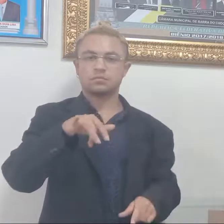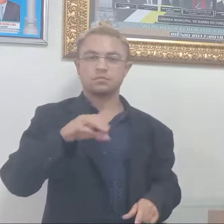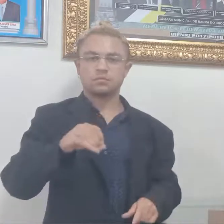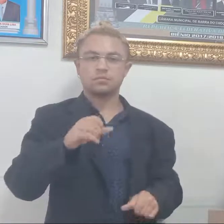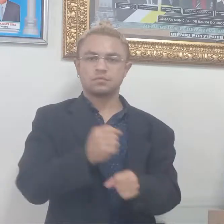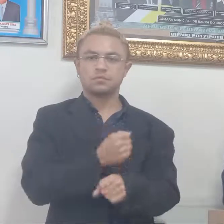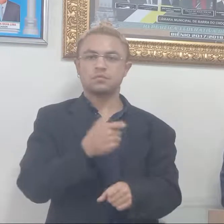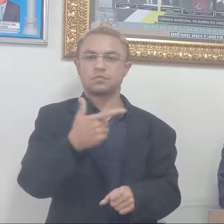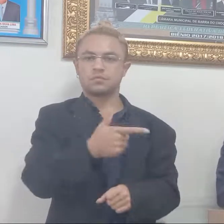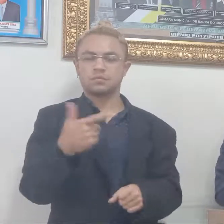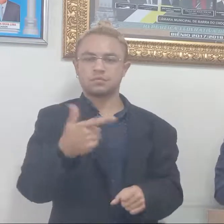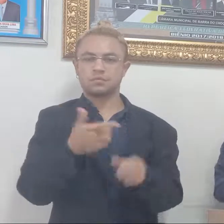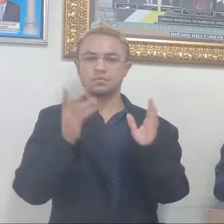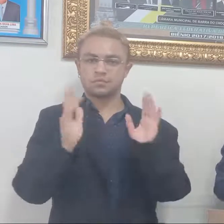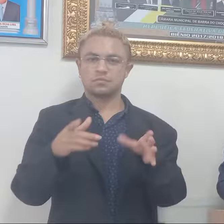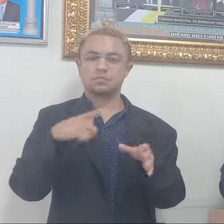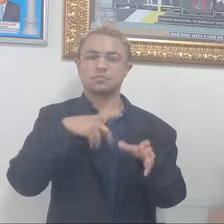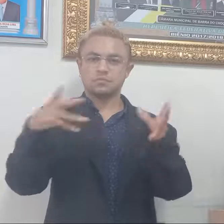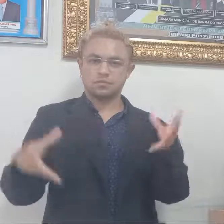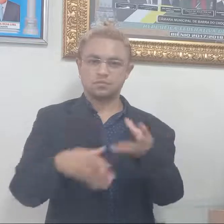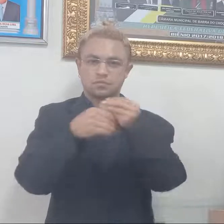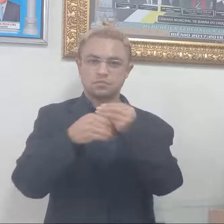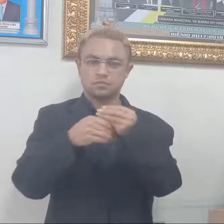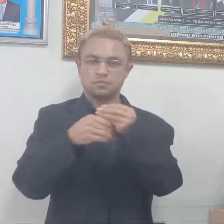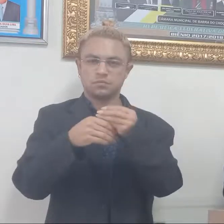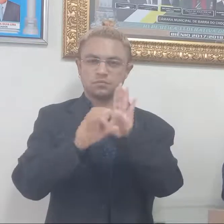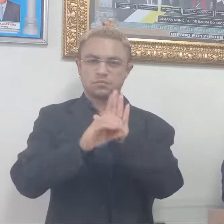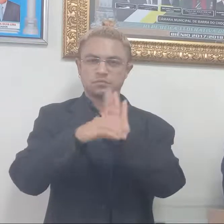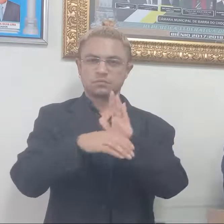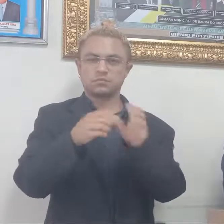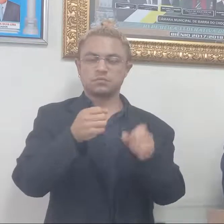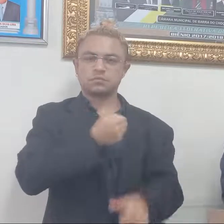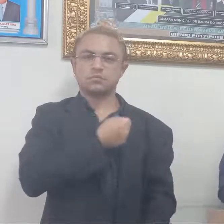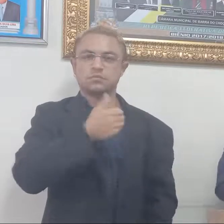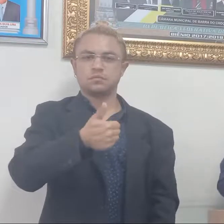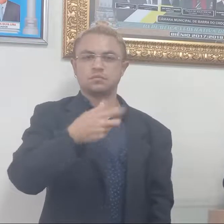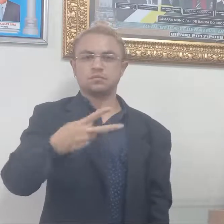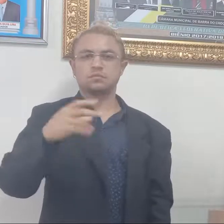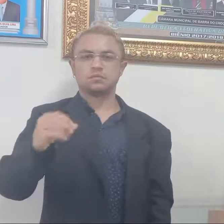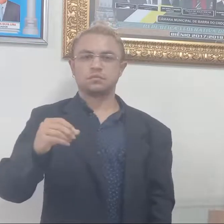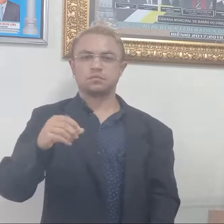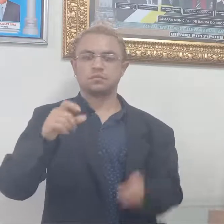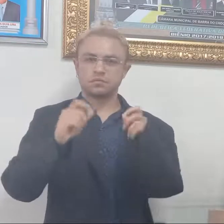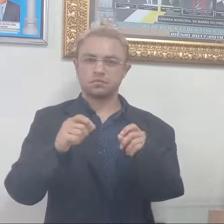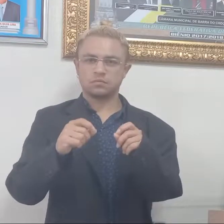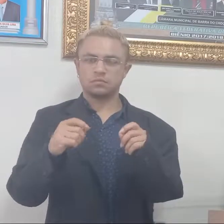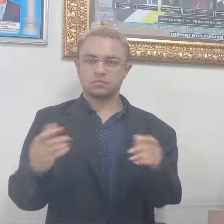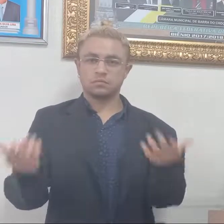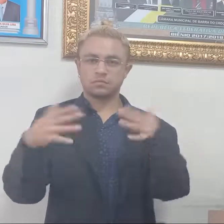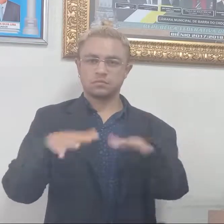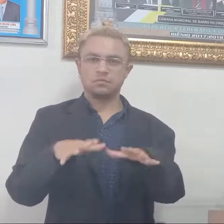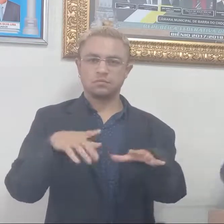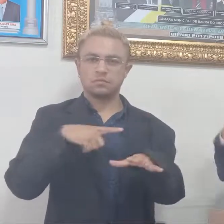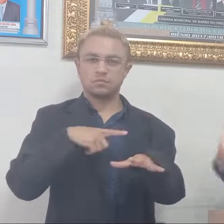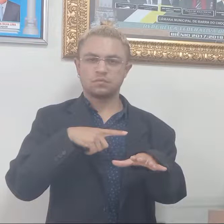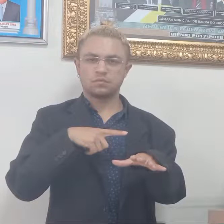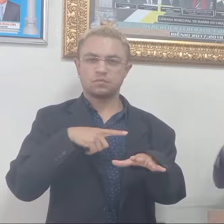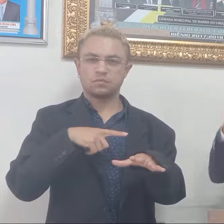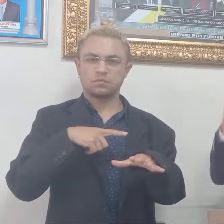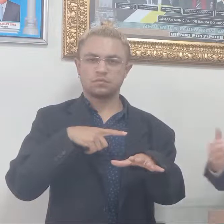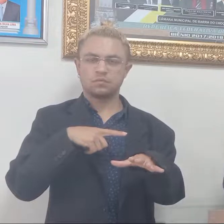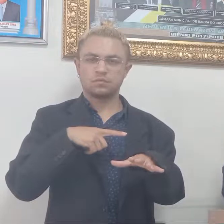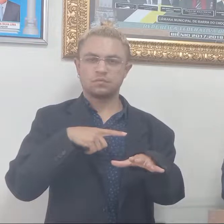promulgada a Emenda Constitucional nº 120, que acrescentou aos artigos do 7º ao